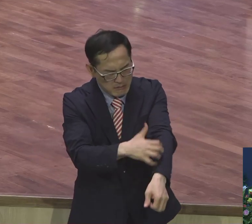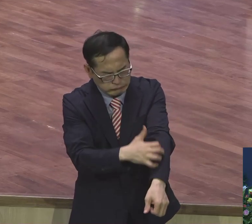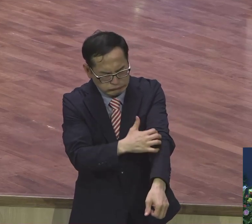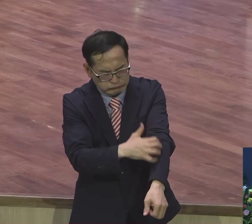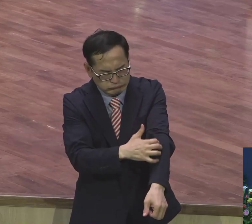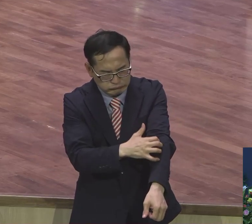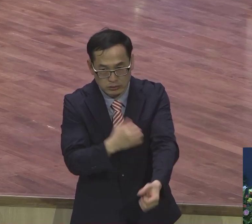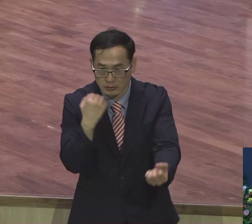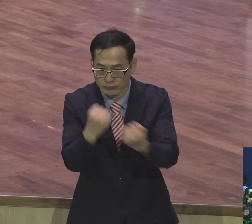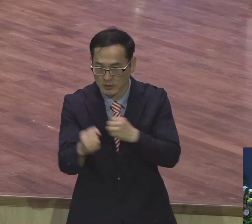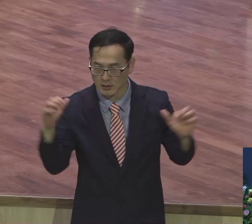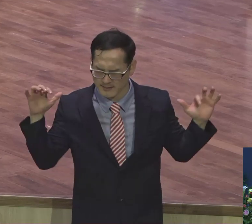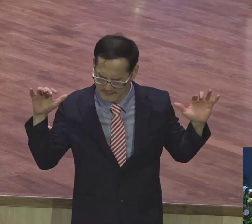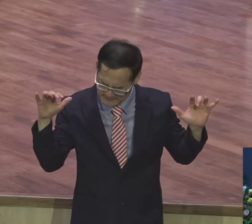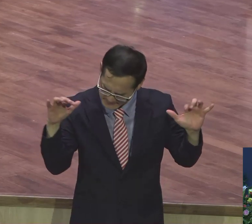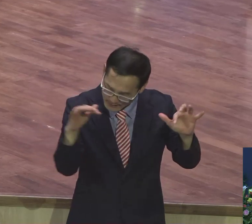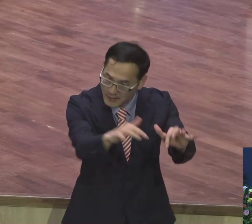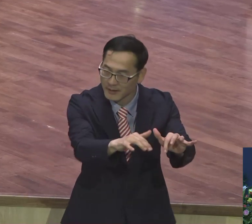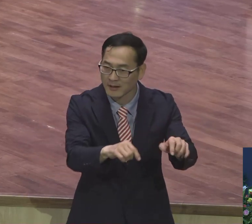바보 같습니까.